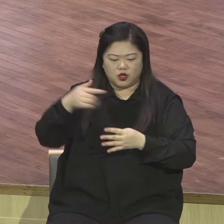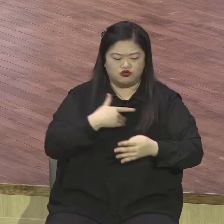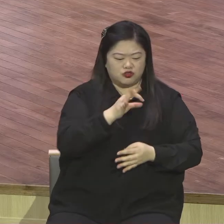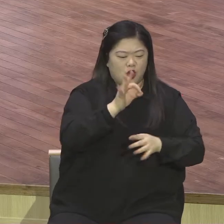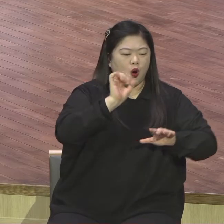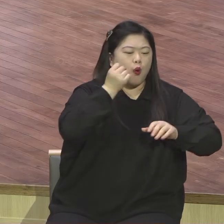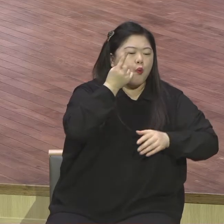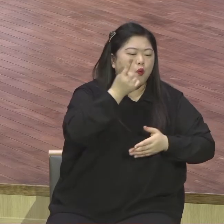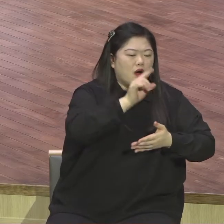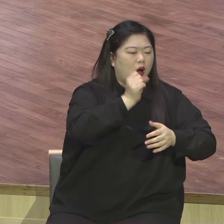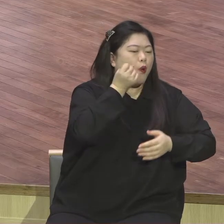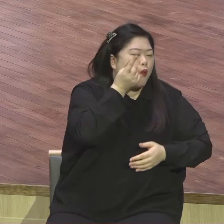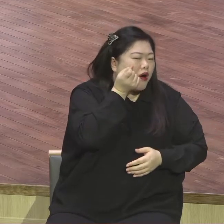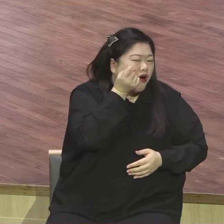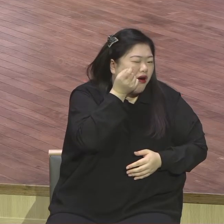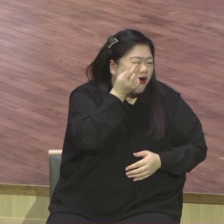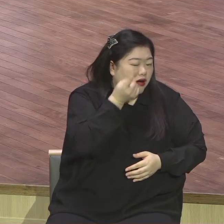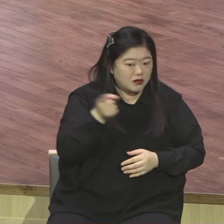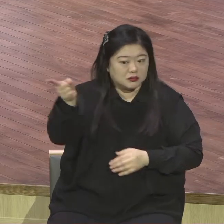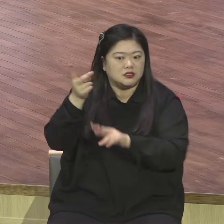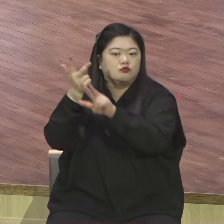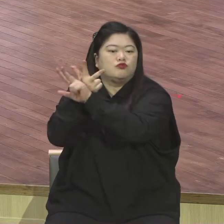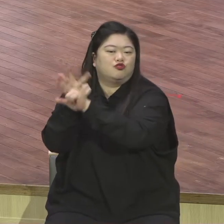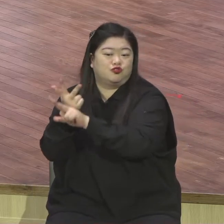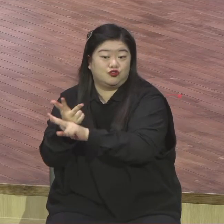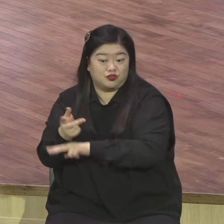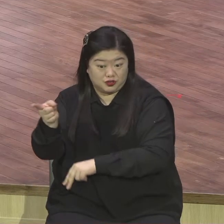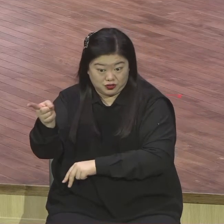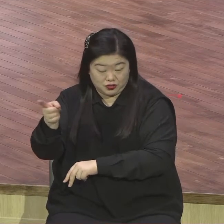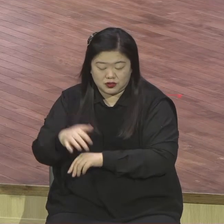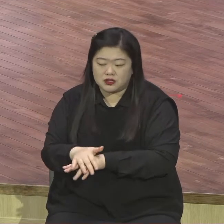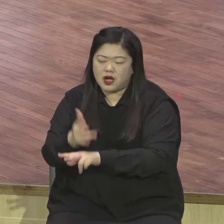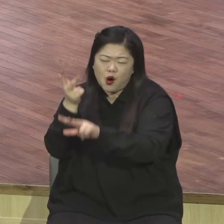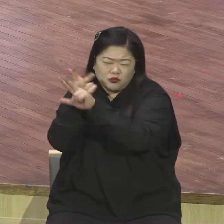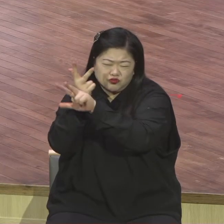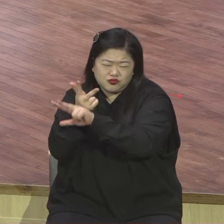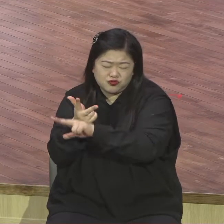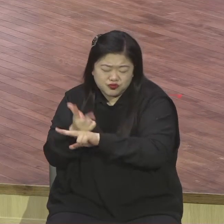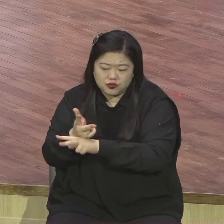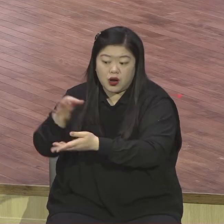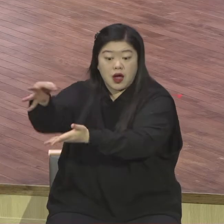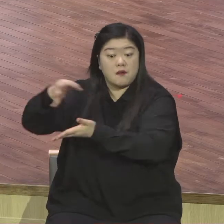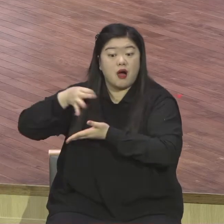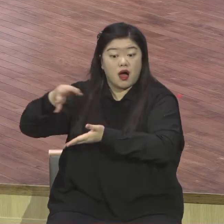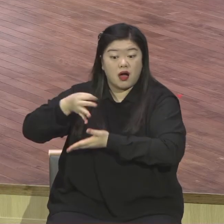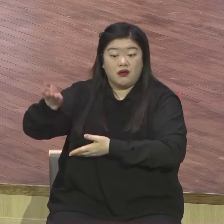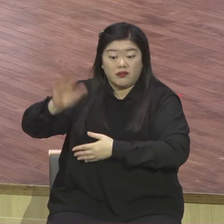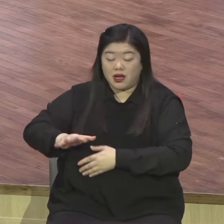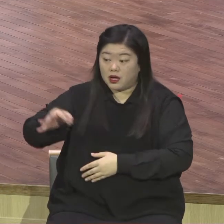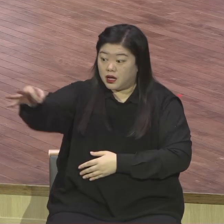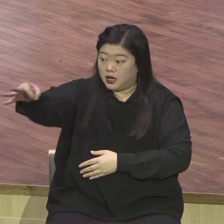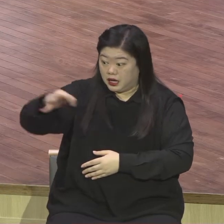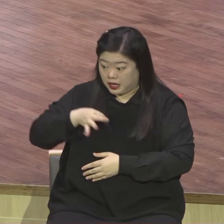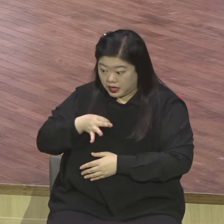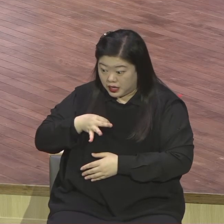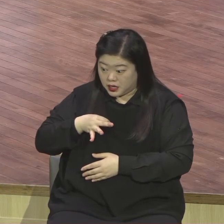주거받는데 한 달 우리는 한 달이잖아요. 그분도 주거받는데 한 달 수입이 없으면 그날 렌트 렌트 렌트 렌트 나가야 돼요.